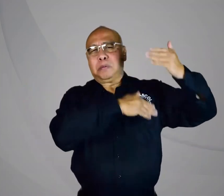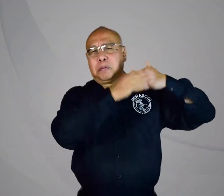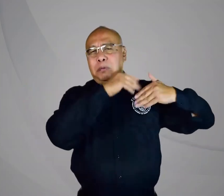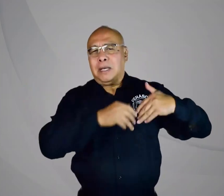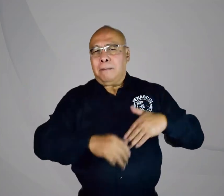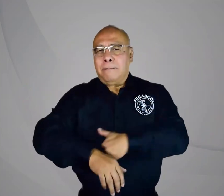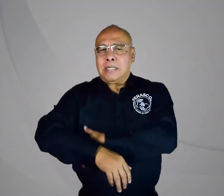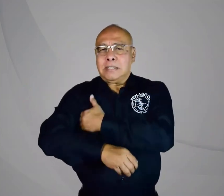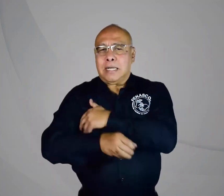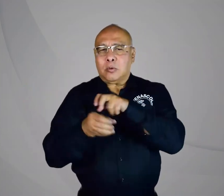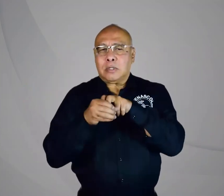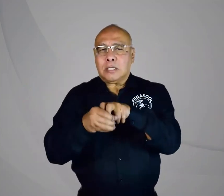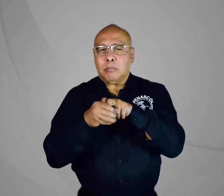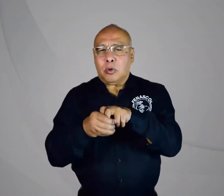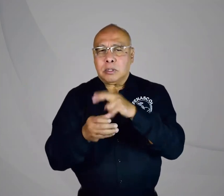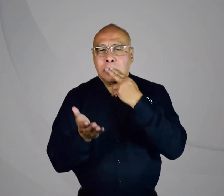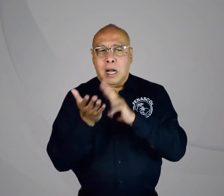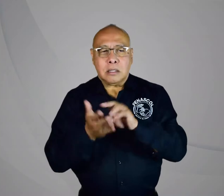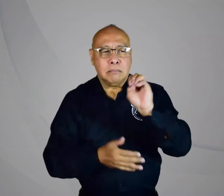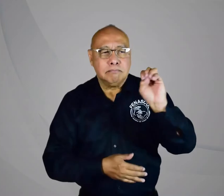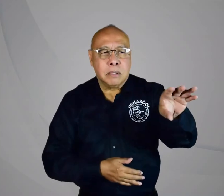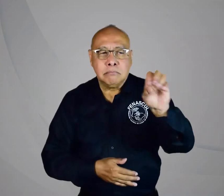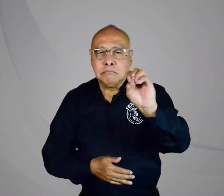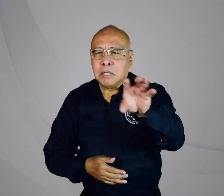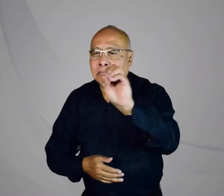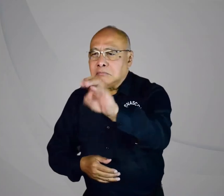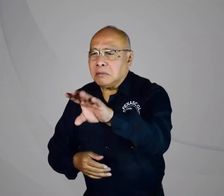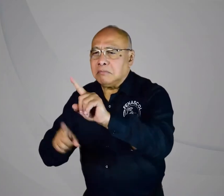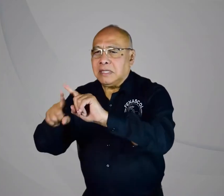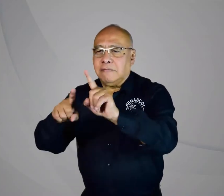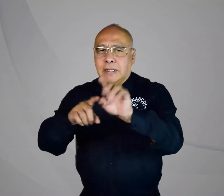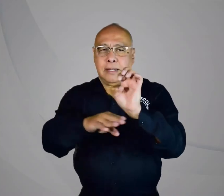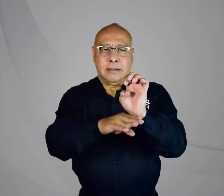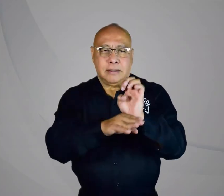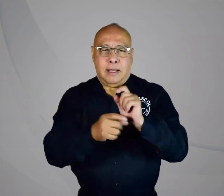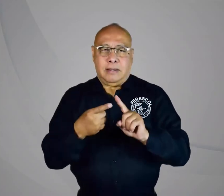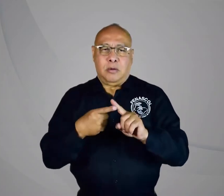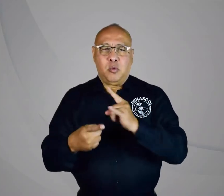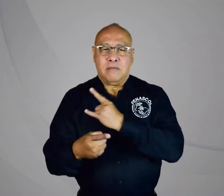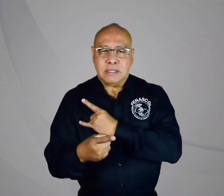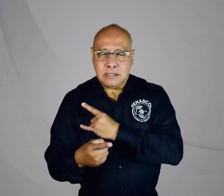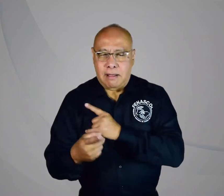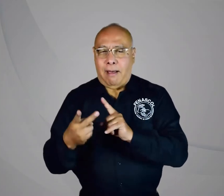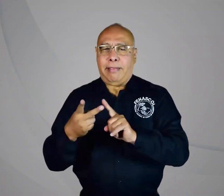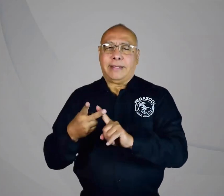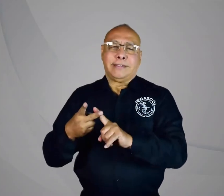muy importante aclararles que hace algunos años el Ministerio de Transporte envió notificaciones a diferentes entidades, a